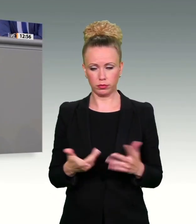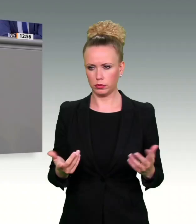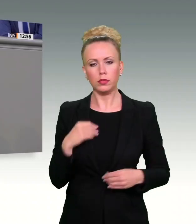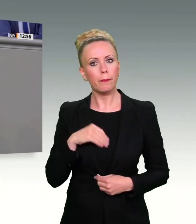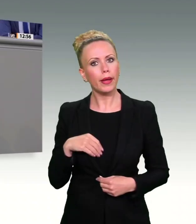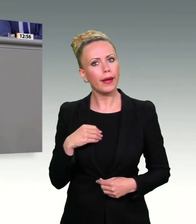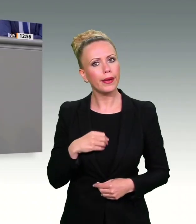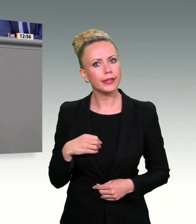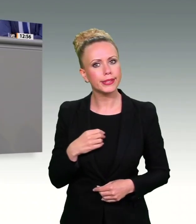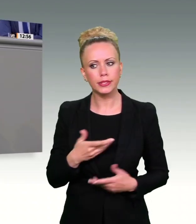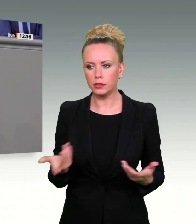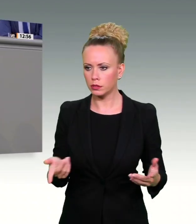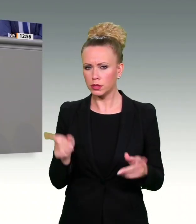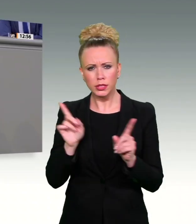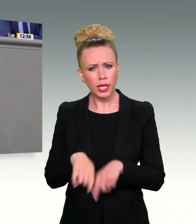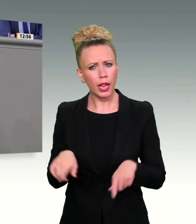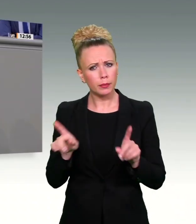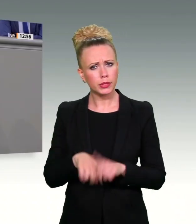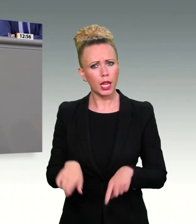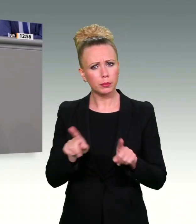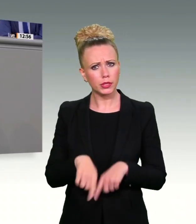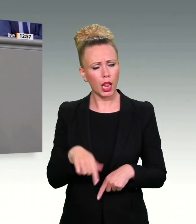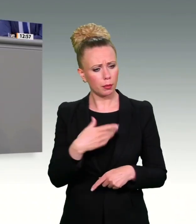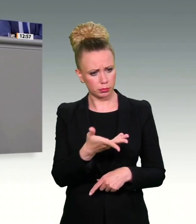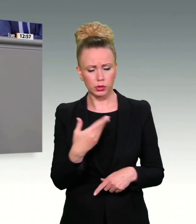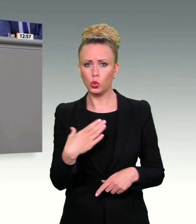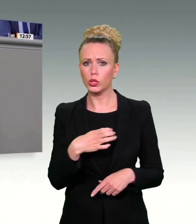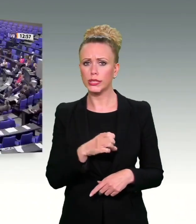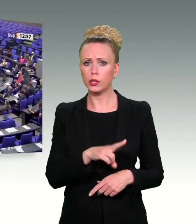immer wieder in das gleiche Klo? Das ist die CDU, meine Damen und Herren.